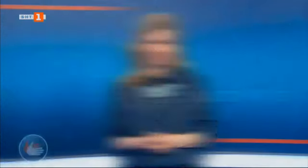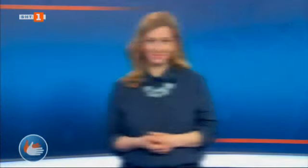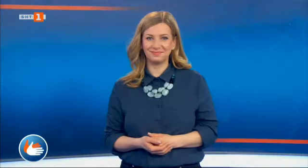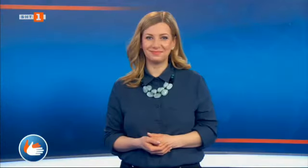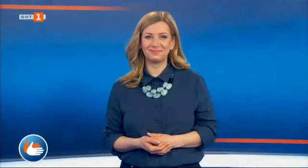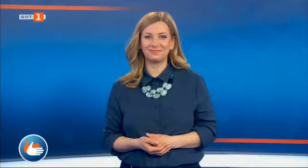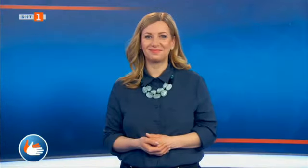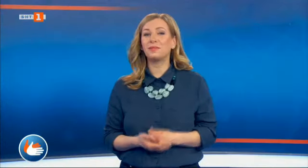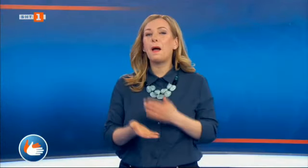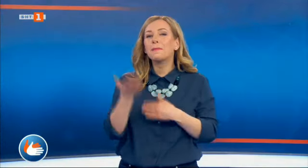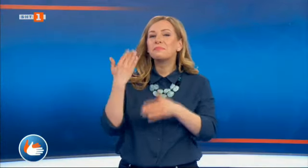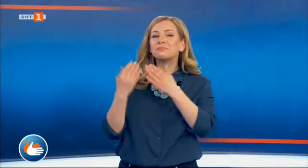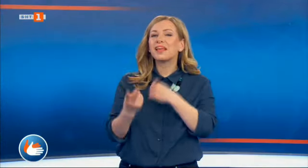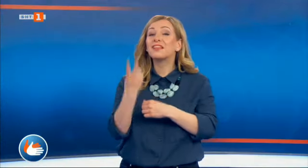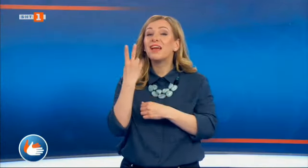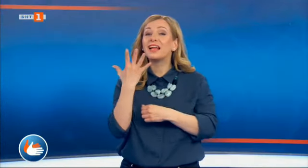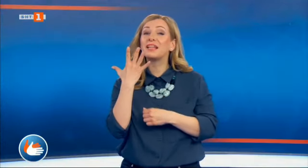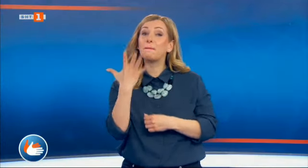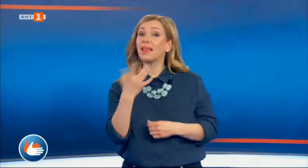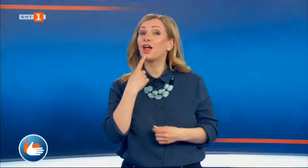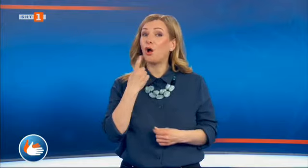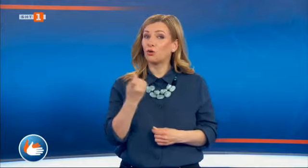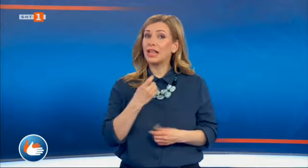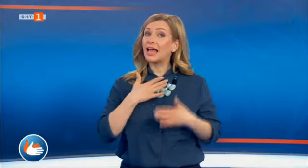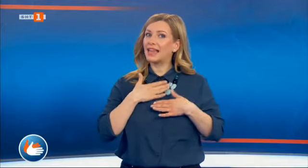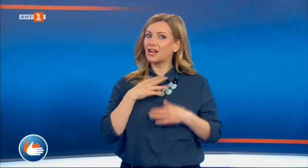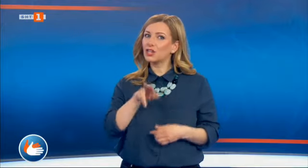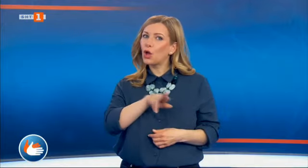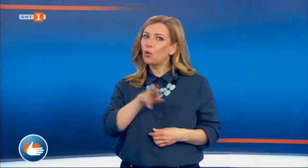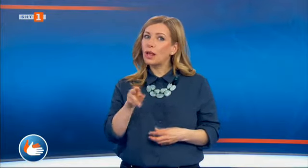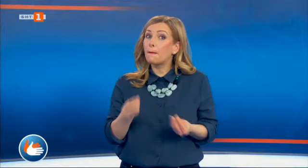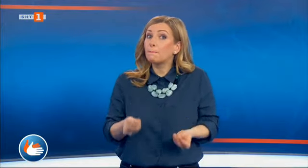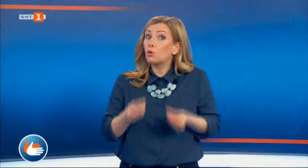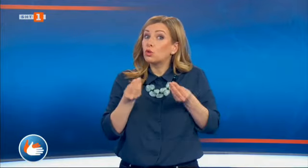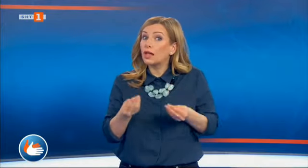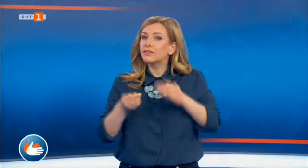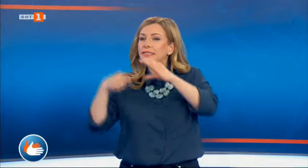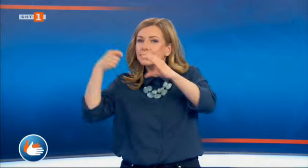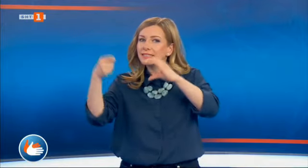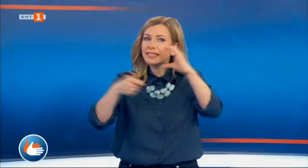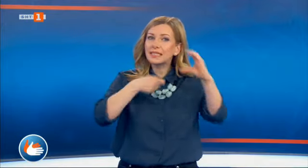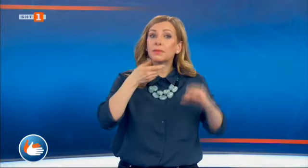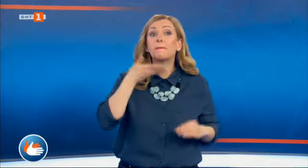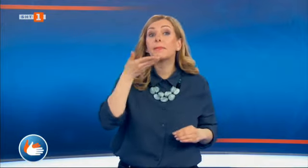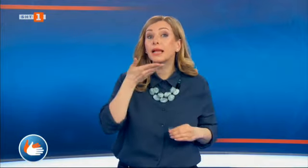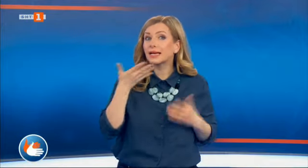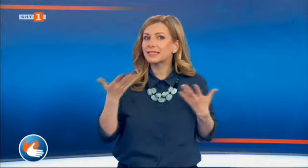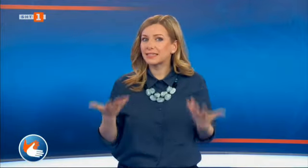През далечната 2005 година нашите колеги подготвят и заснемат приказка За неен